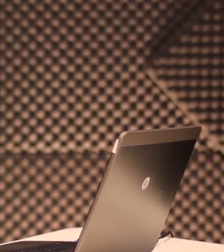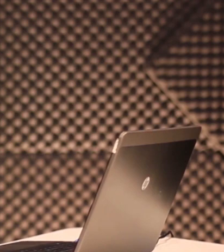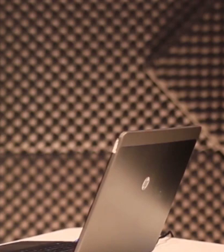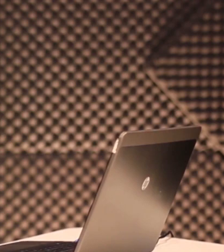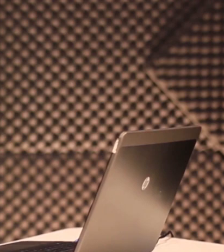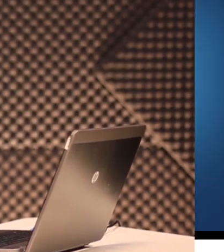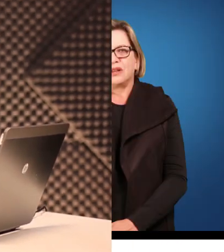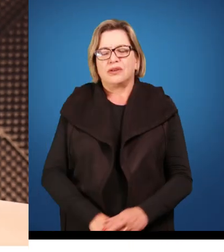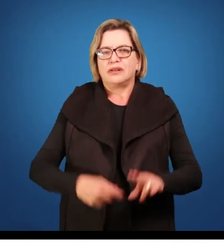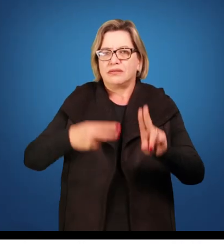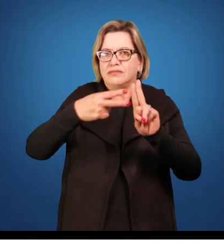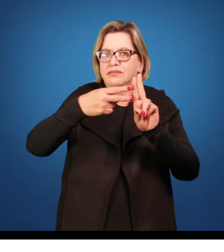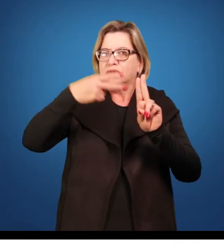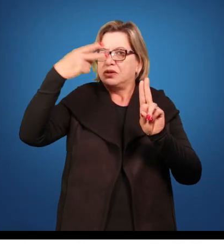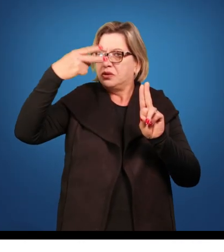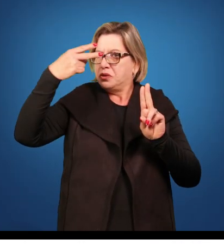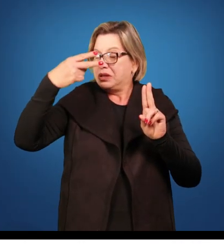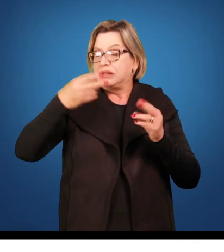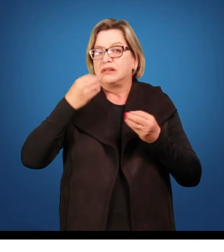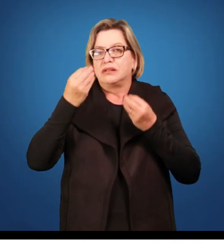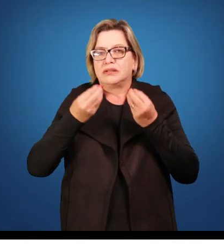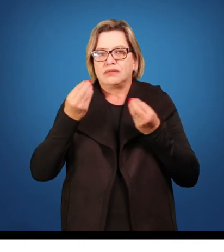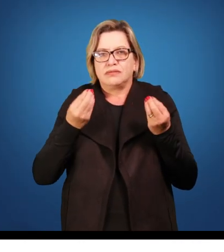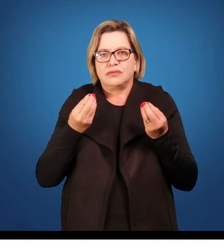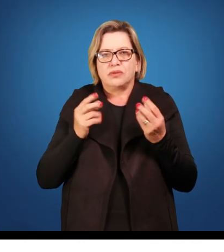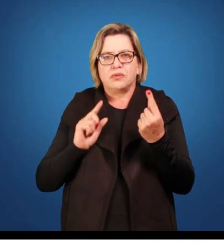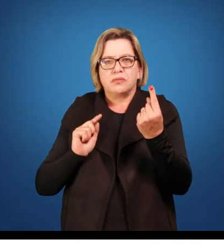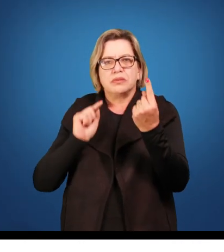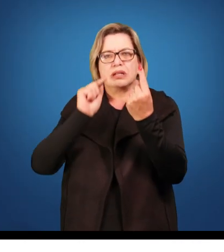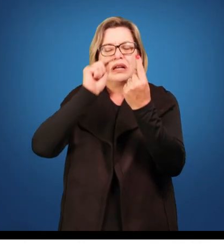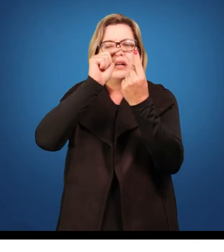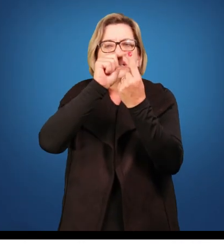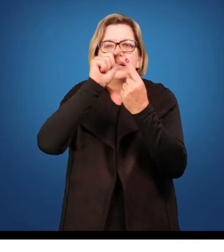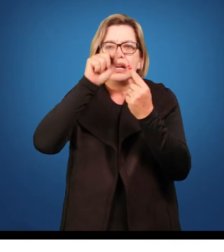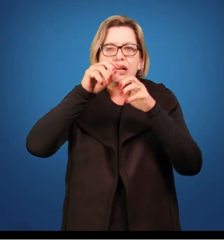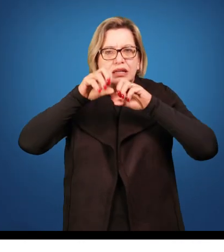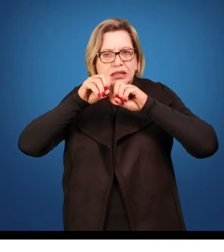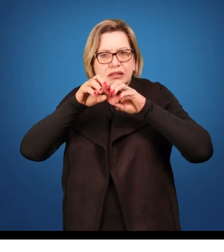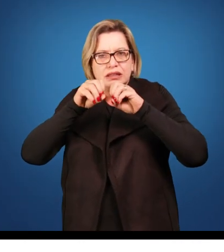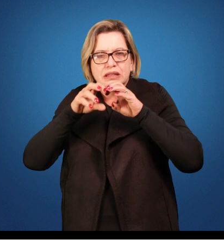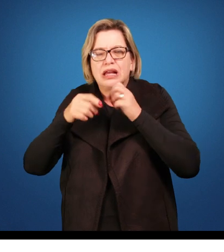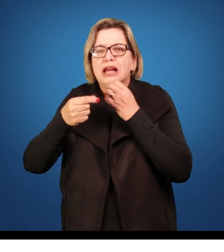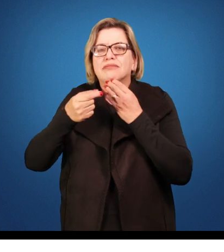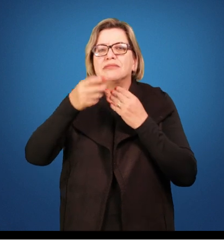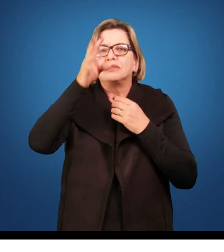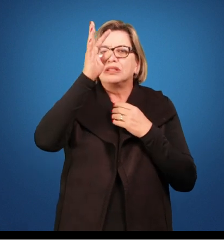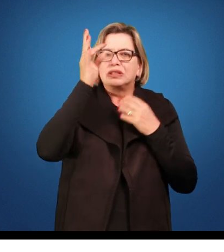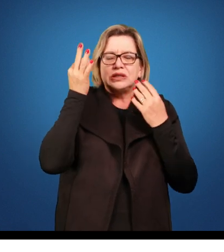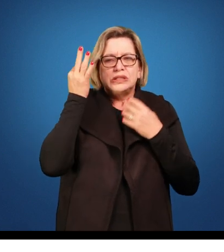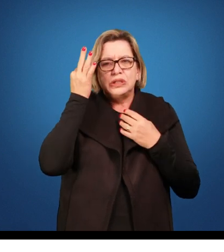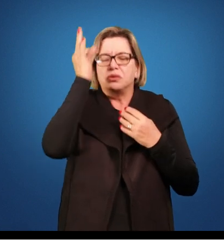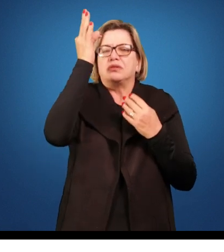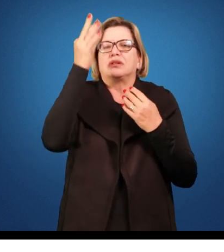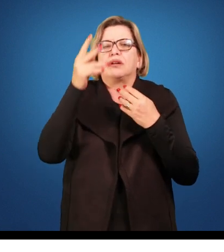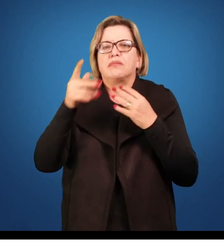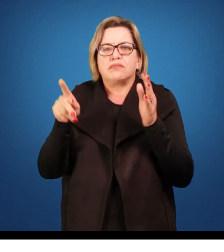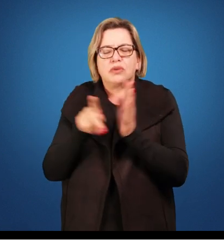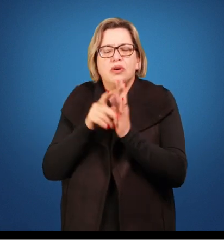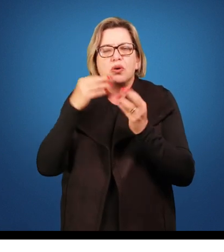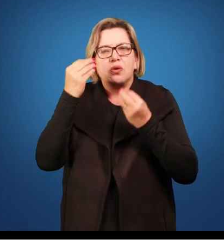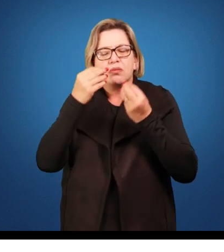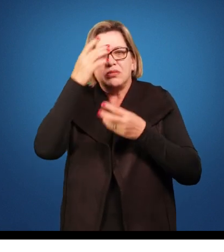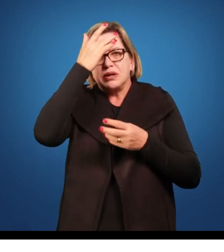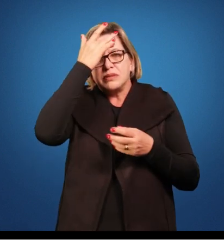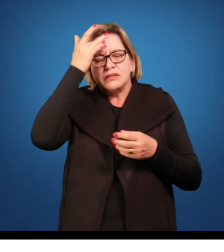Nesta segunda fase da disciplina, o objetivo é trabalhar referenciais teóricos. Os teóricos, como que eles